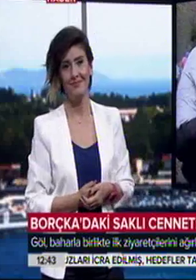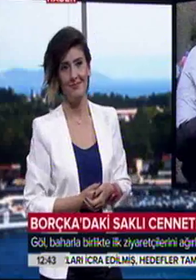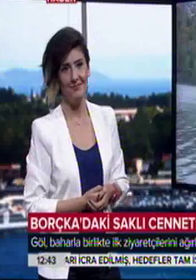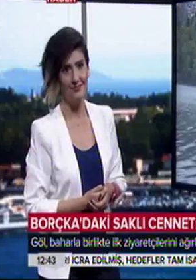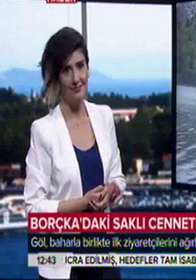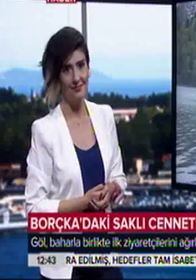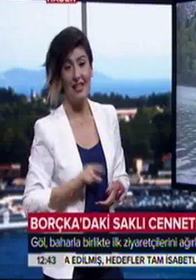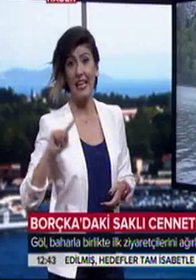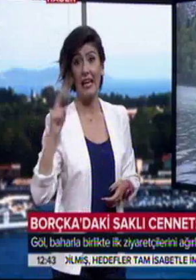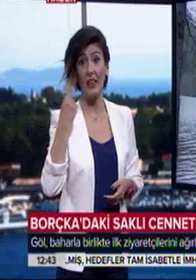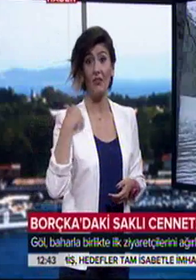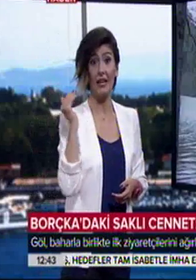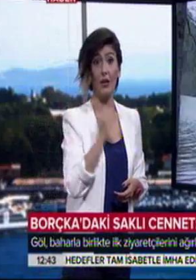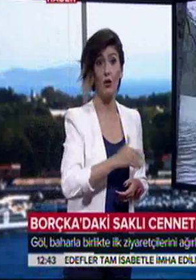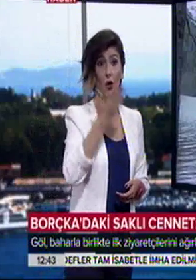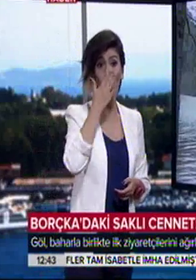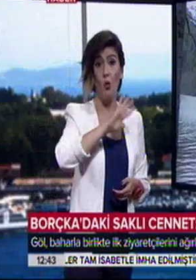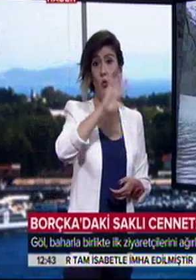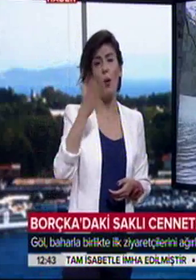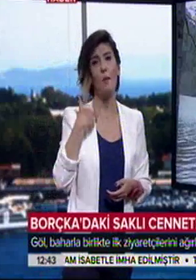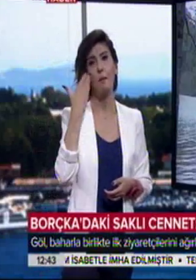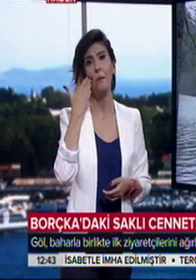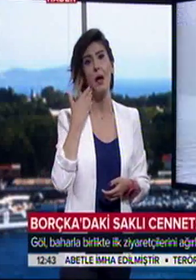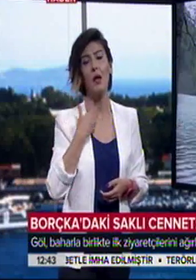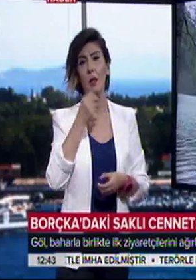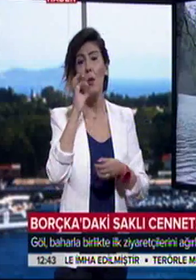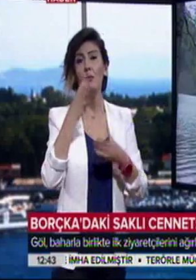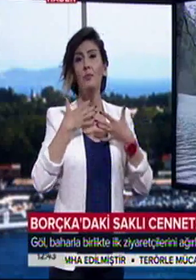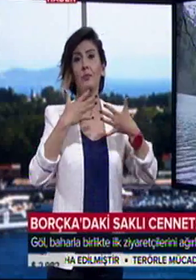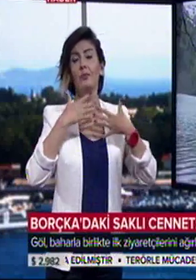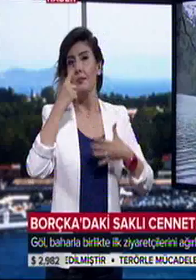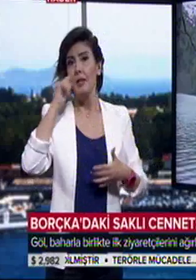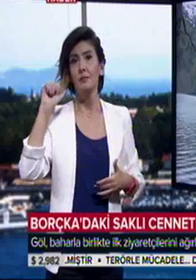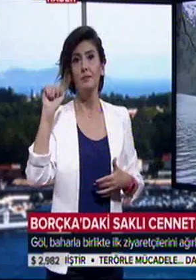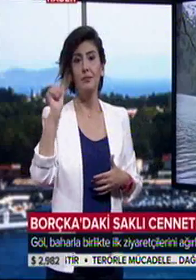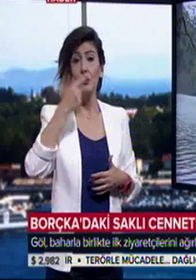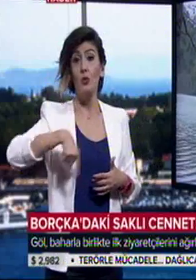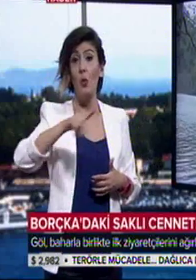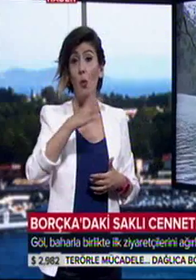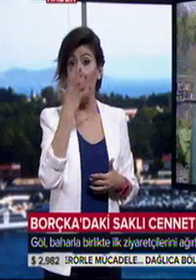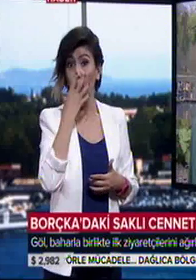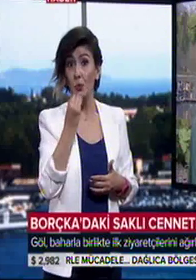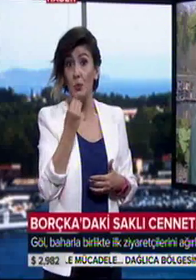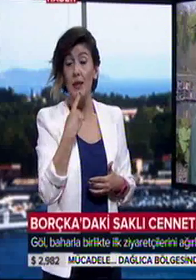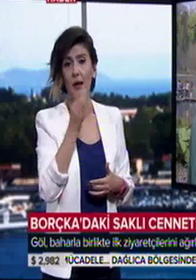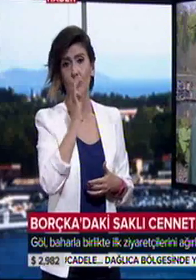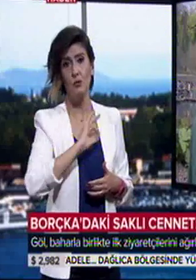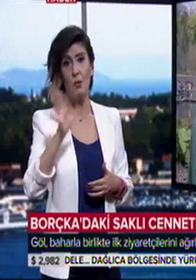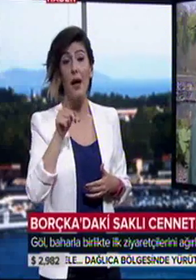İlk defa geliyorum, doğasına bayırdım, oksijen deposu, gölün ayrı bir güzelliği, şahane. Bu güzel havada, bu güzel